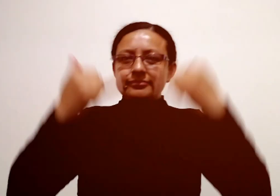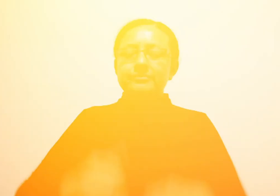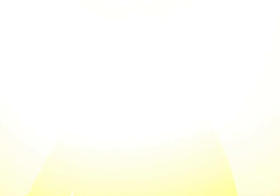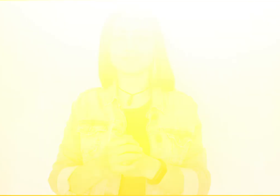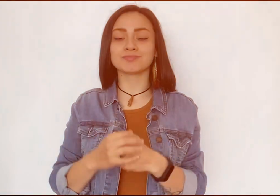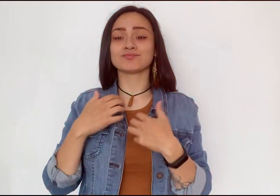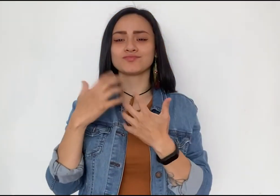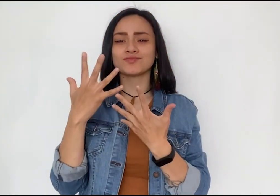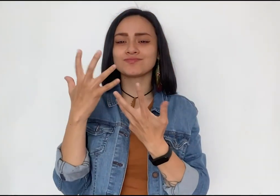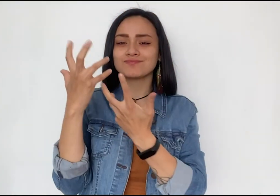Esperanza